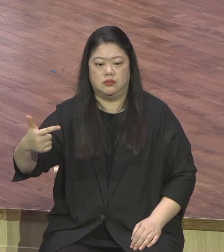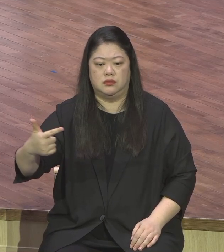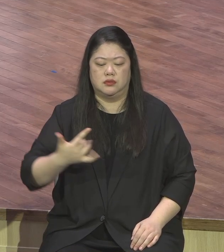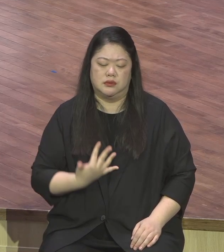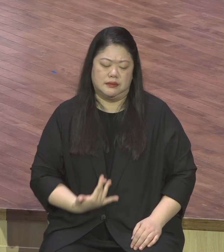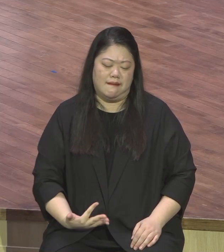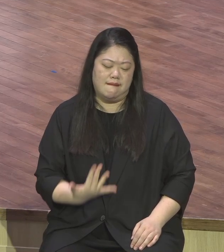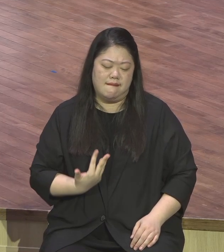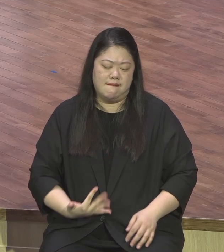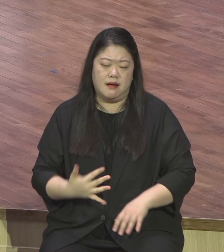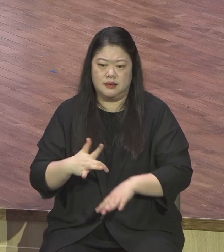제가 볼 때